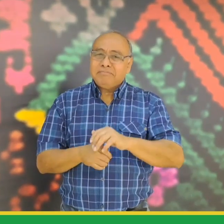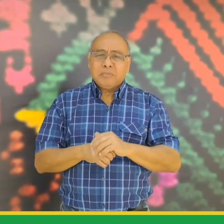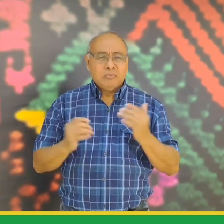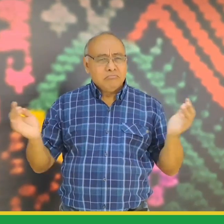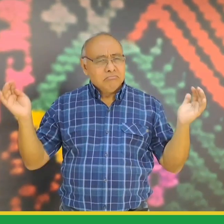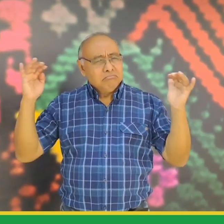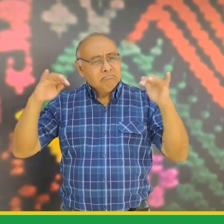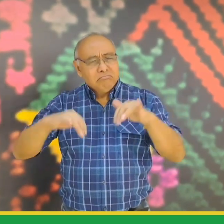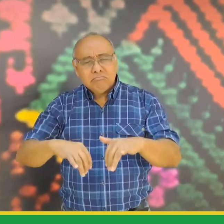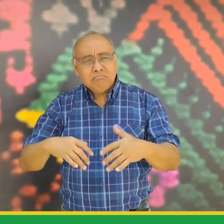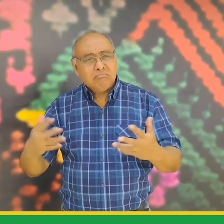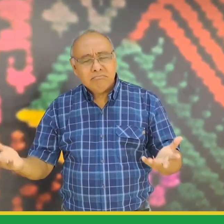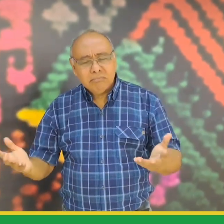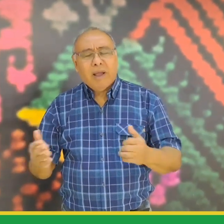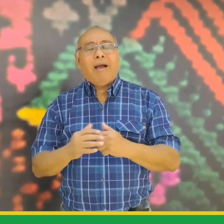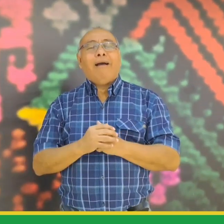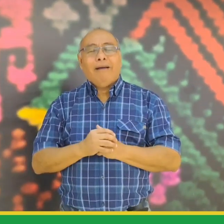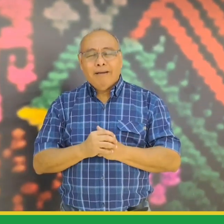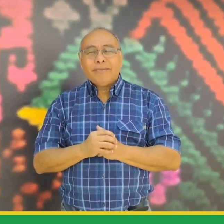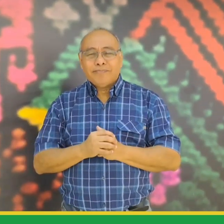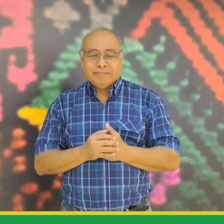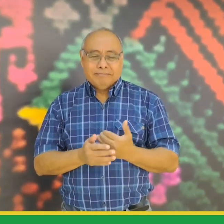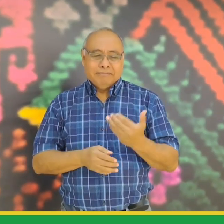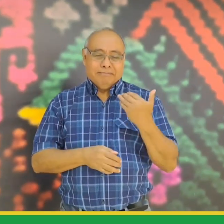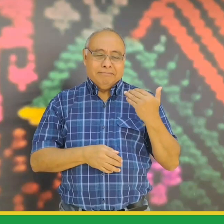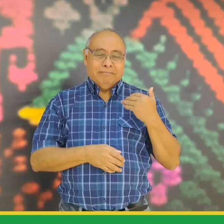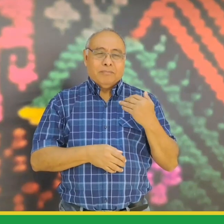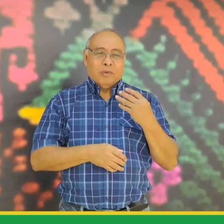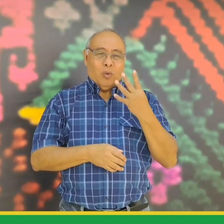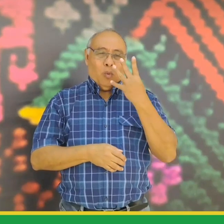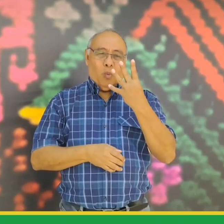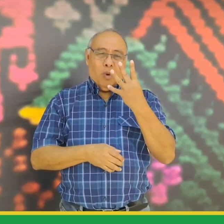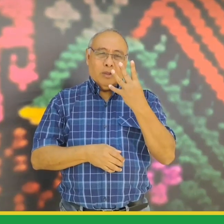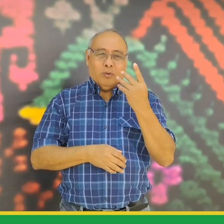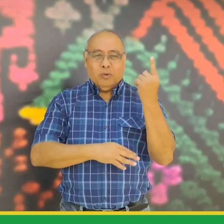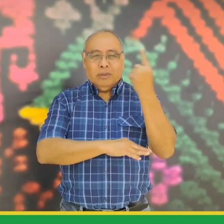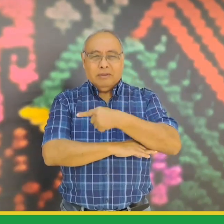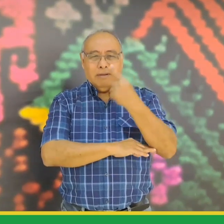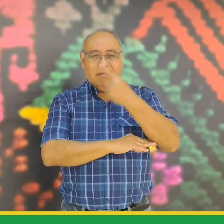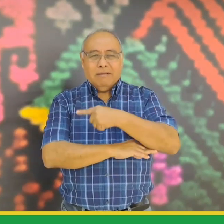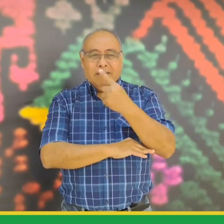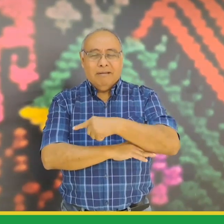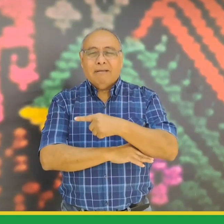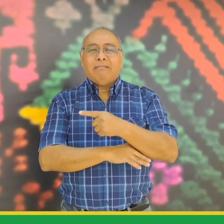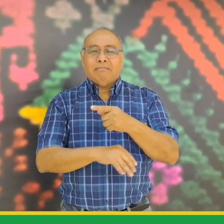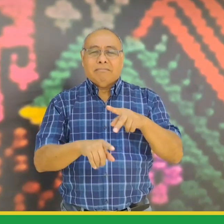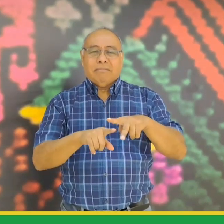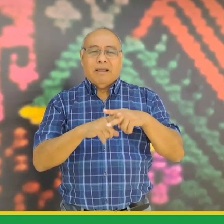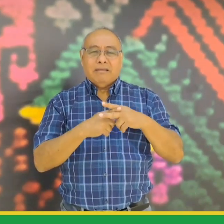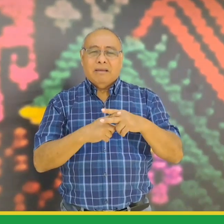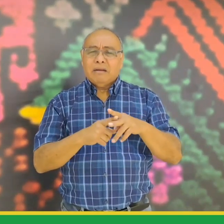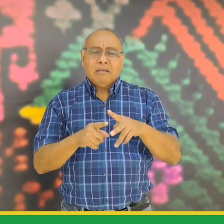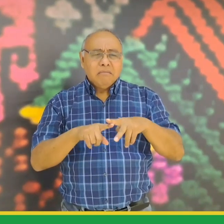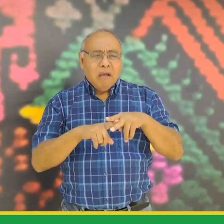en los pasados cuatro días participé en el taller realizado por las riades